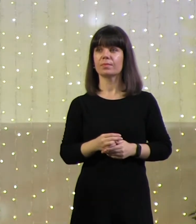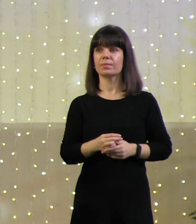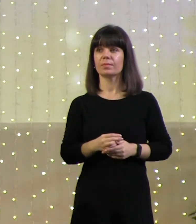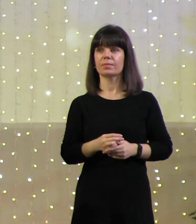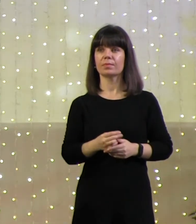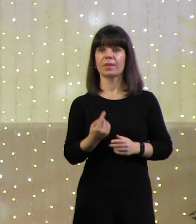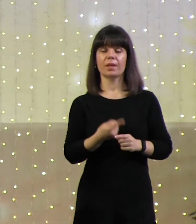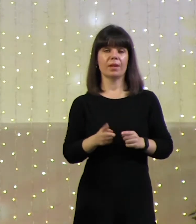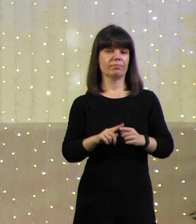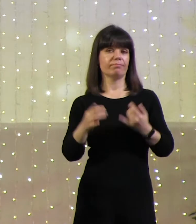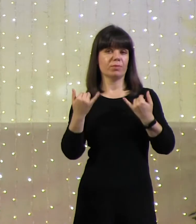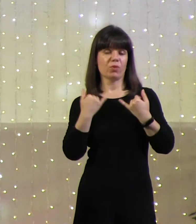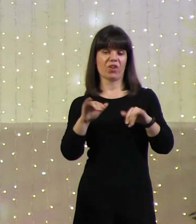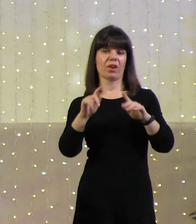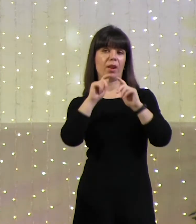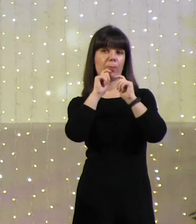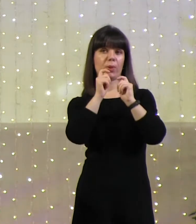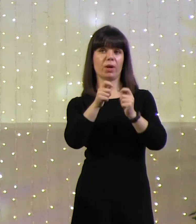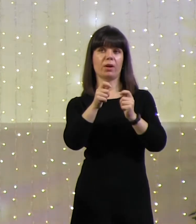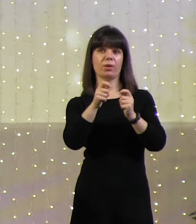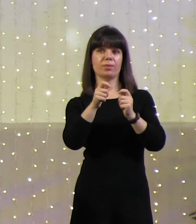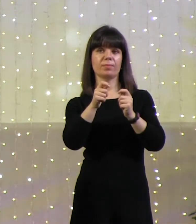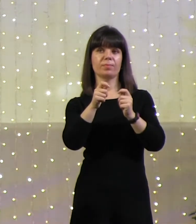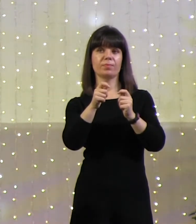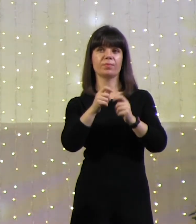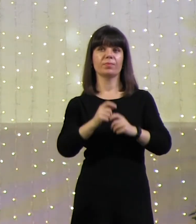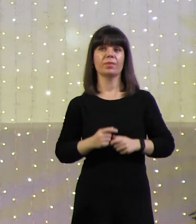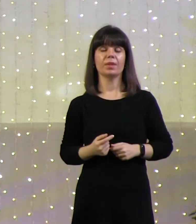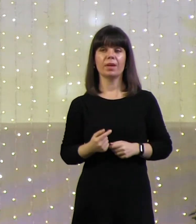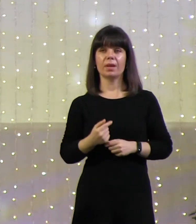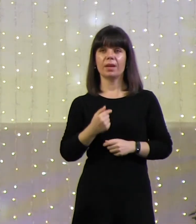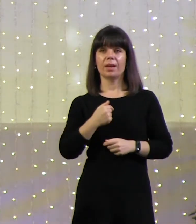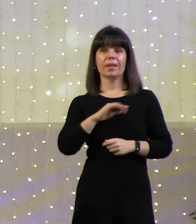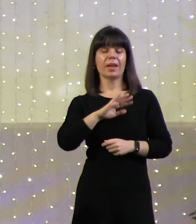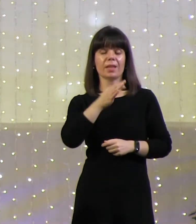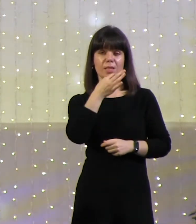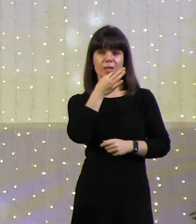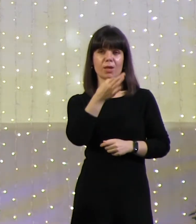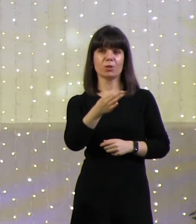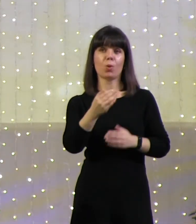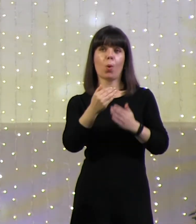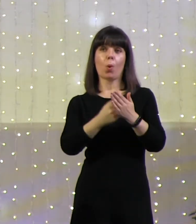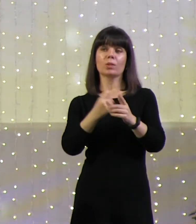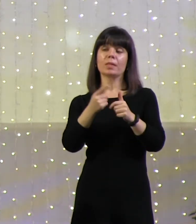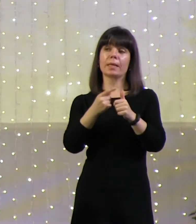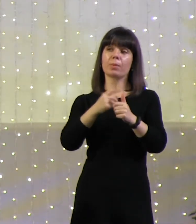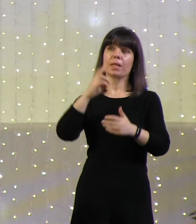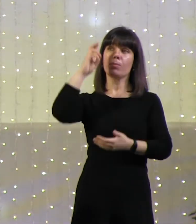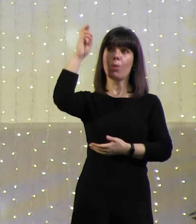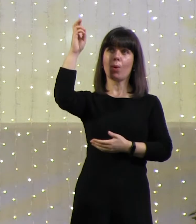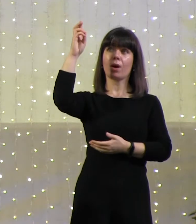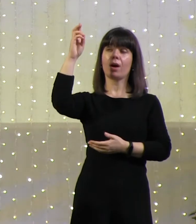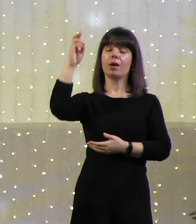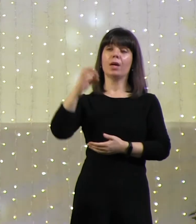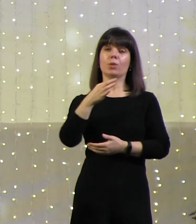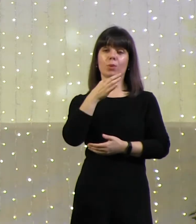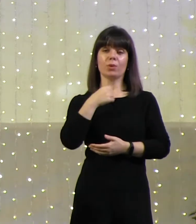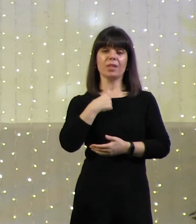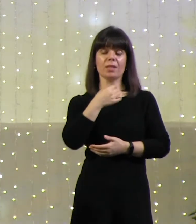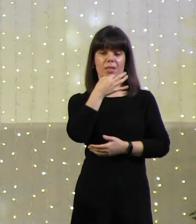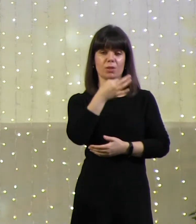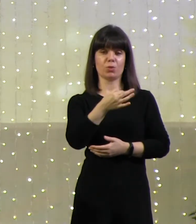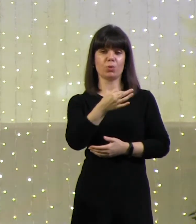Это невероятный подарок. Я не скажу от имени Бога, но я воспринимаю это так. Дети, перестаньте